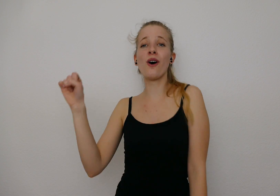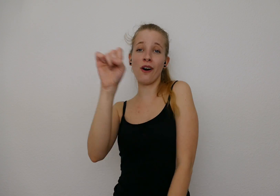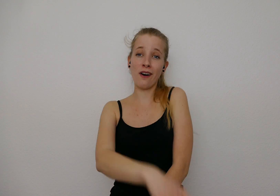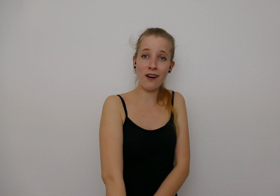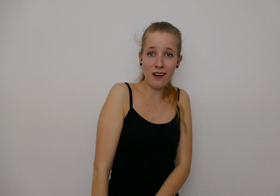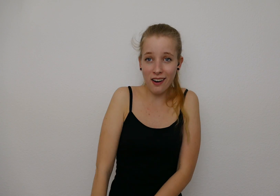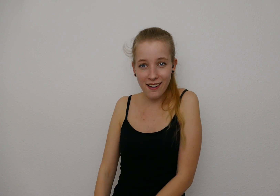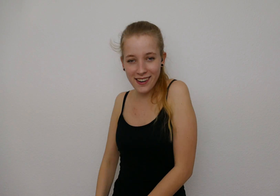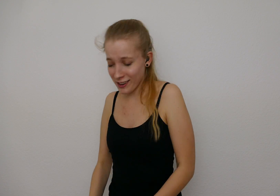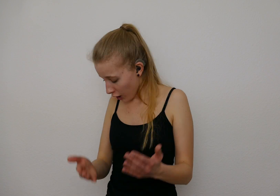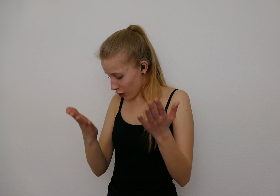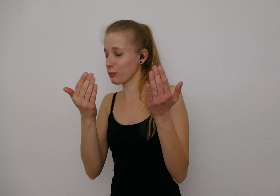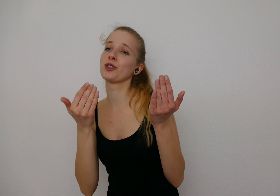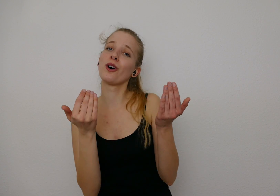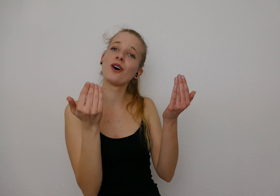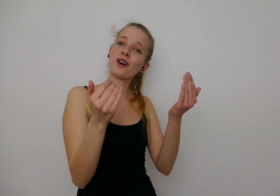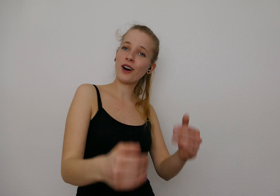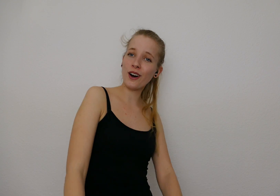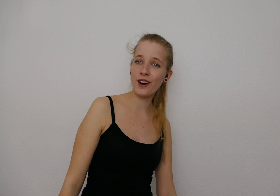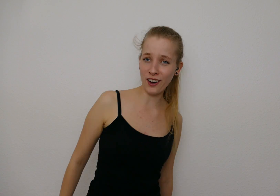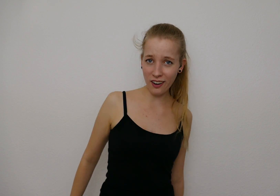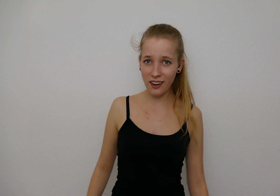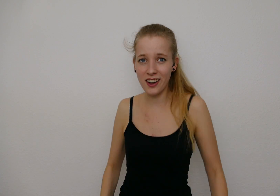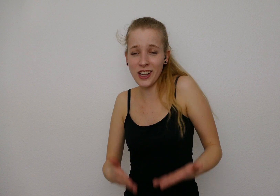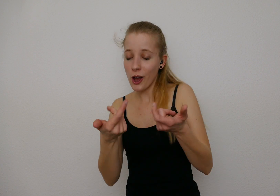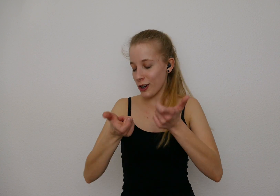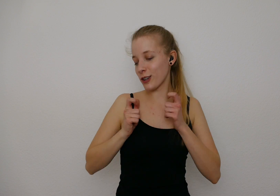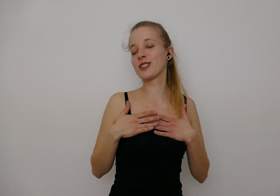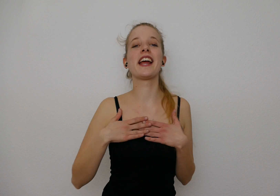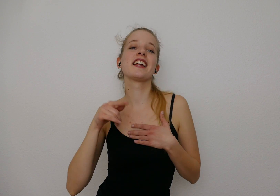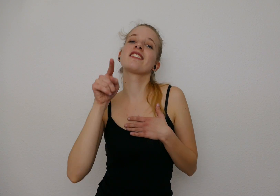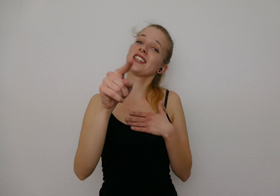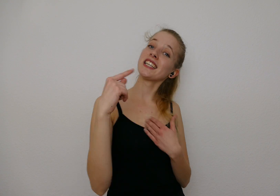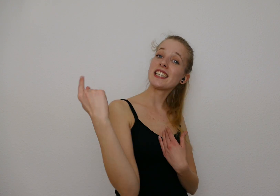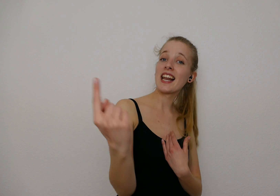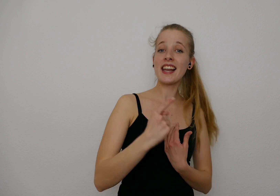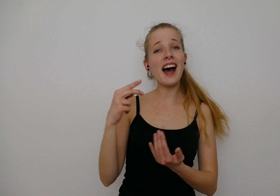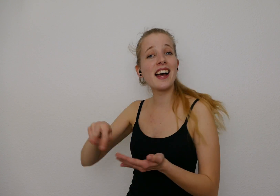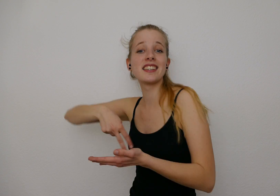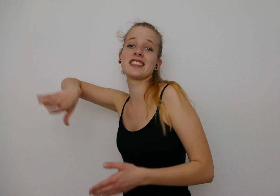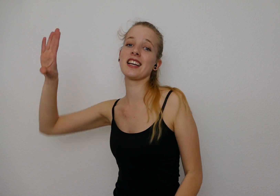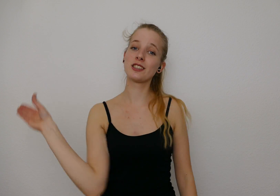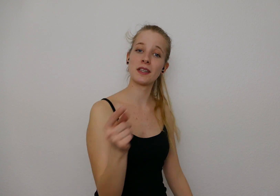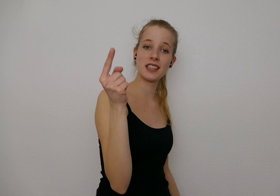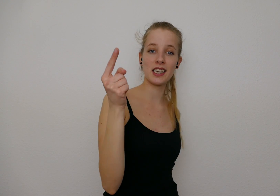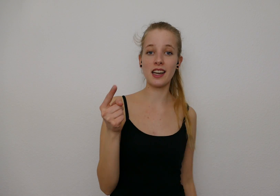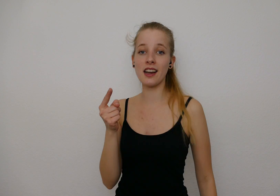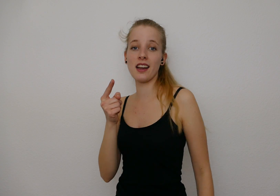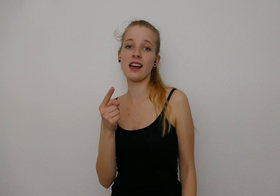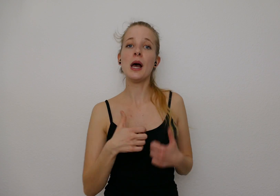komm schon, komm schenk mir diesen einen Tanz mit